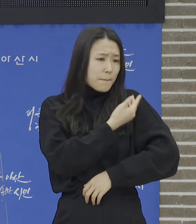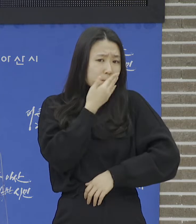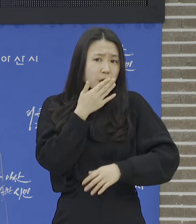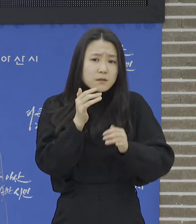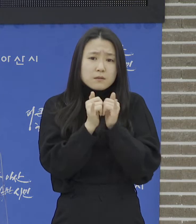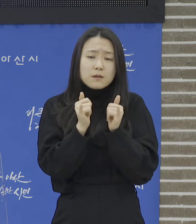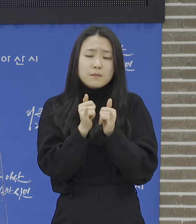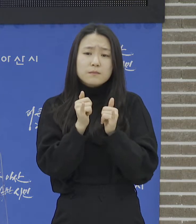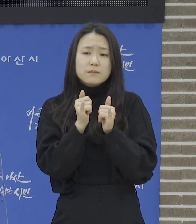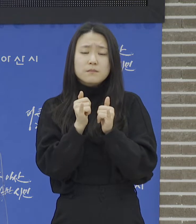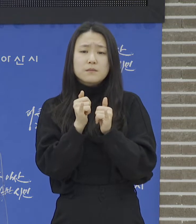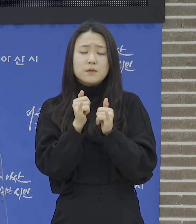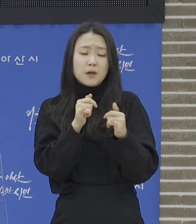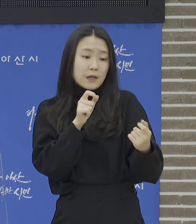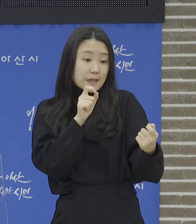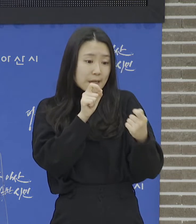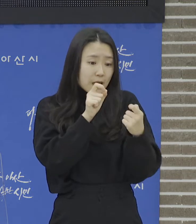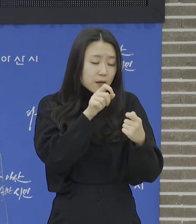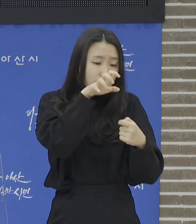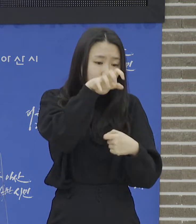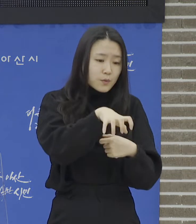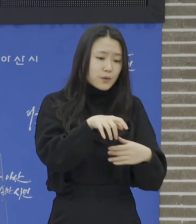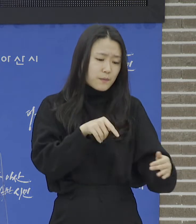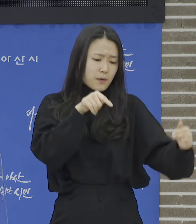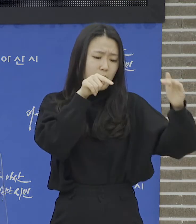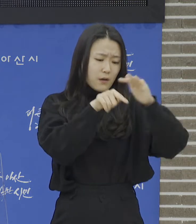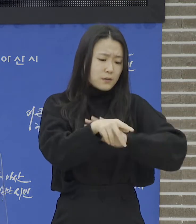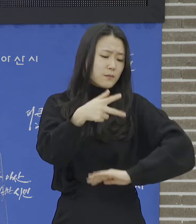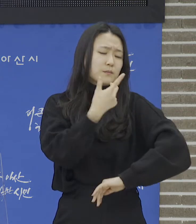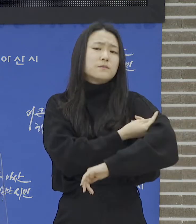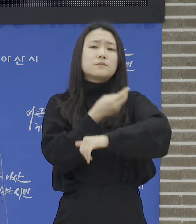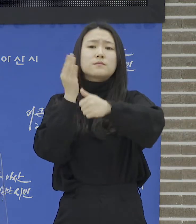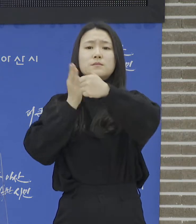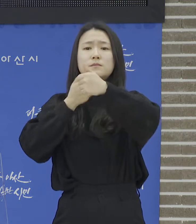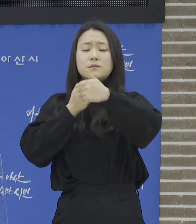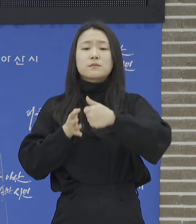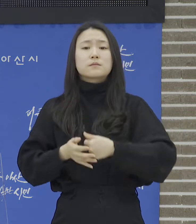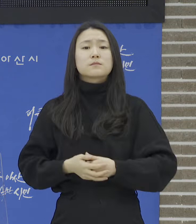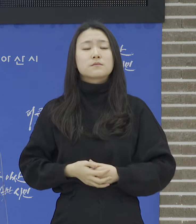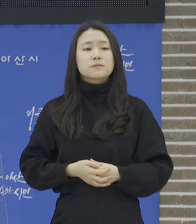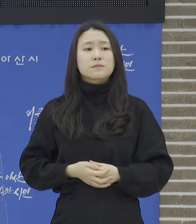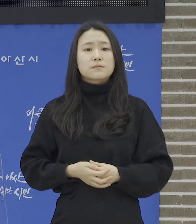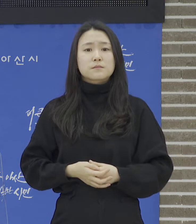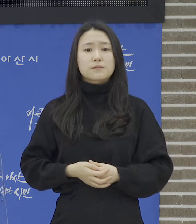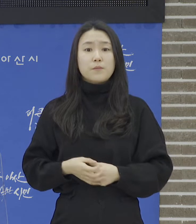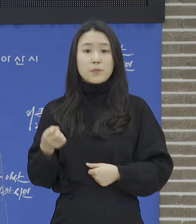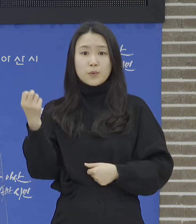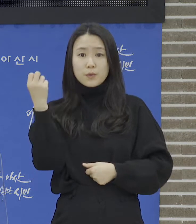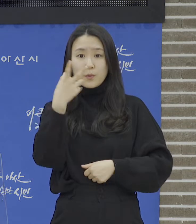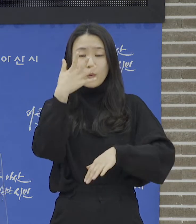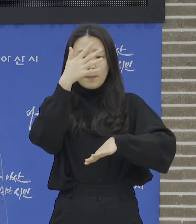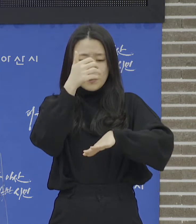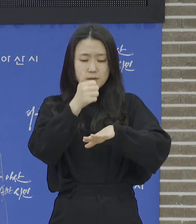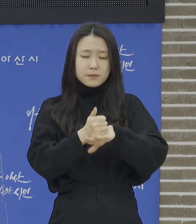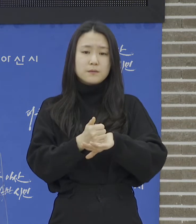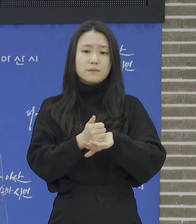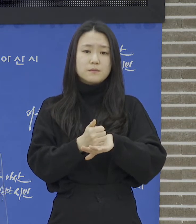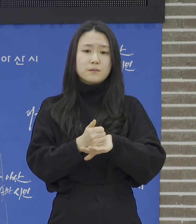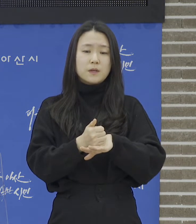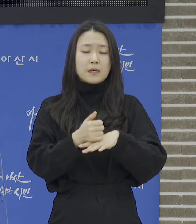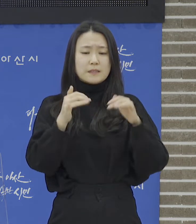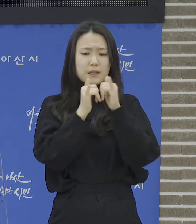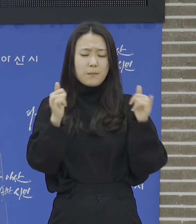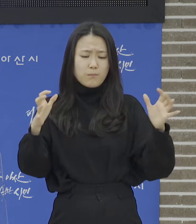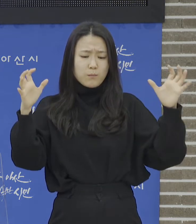장소에 예방접종에 임해 주시기 바랍니다. 마지막으로 대중이용시설 특별 방역을 위해